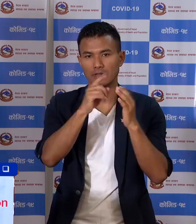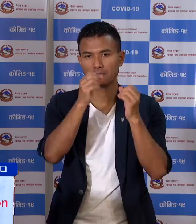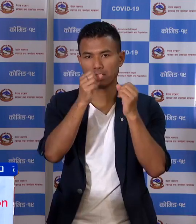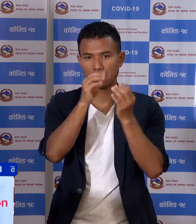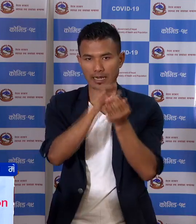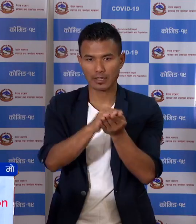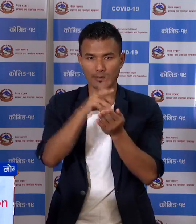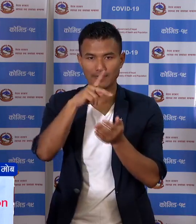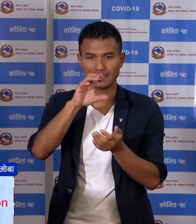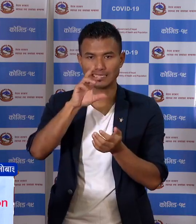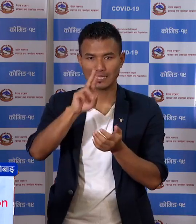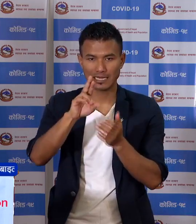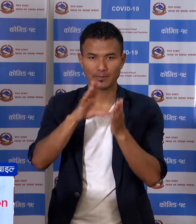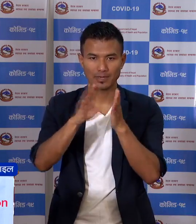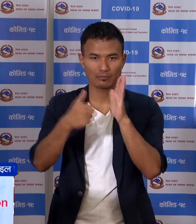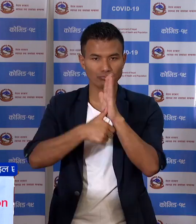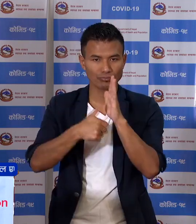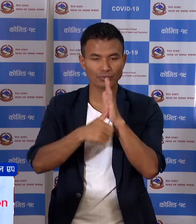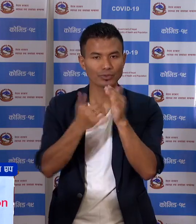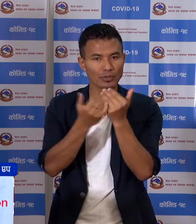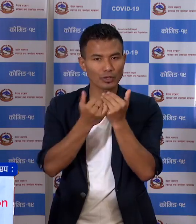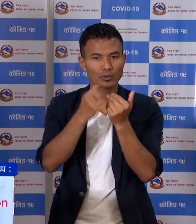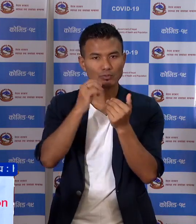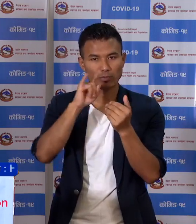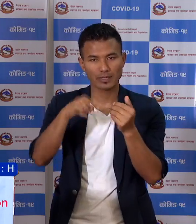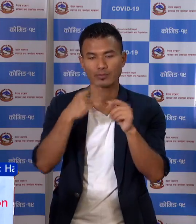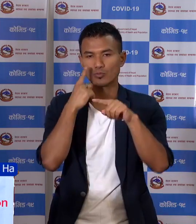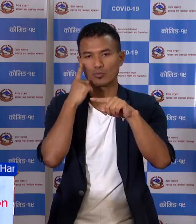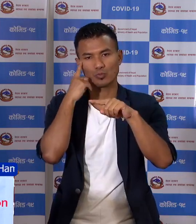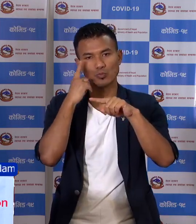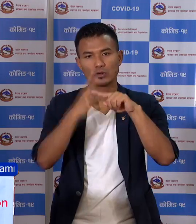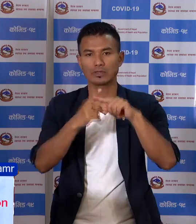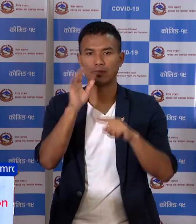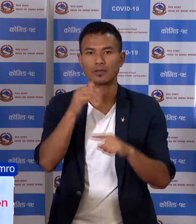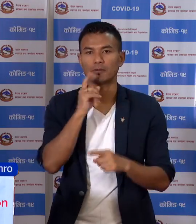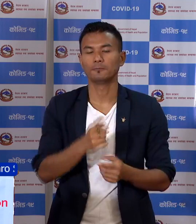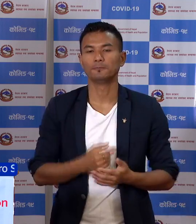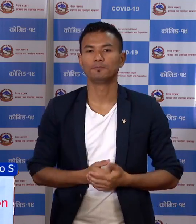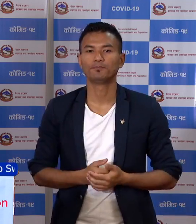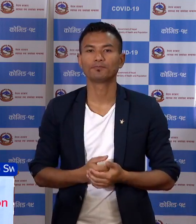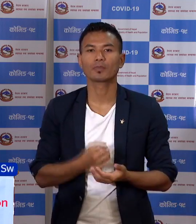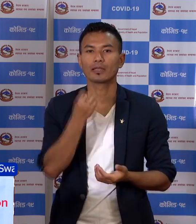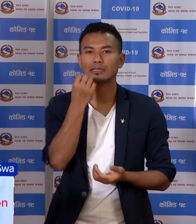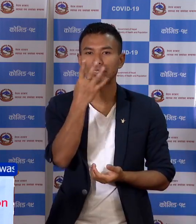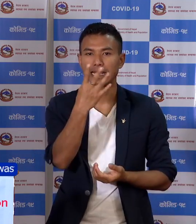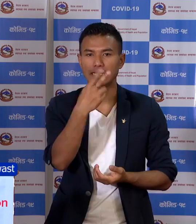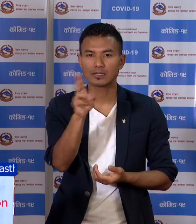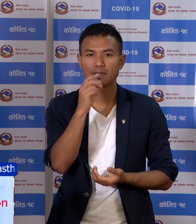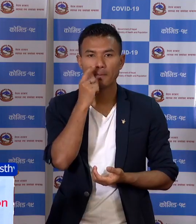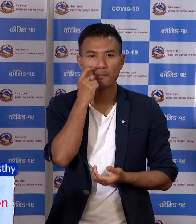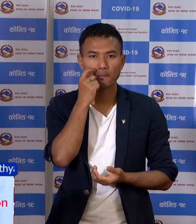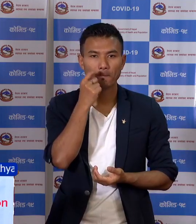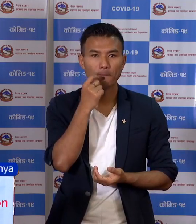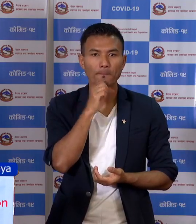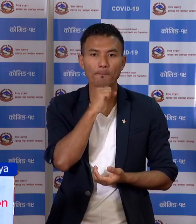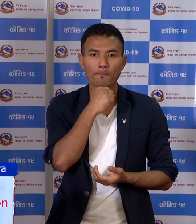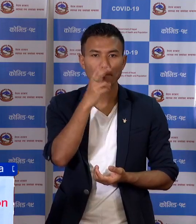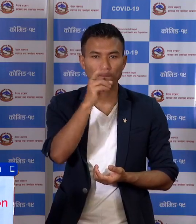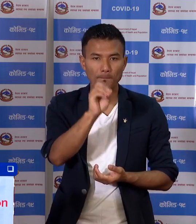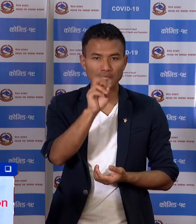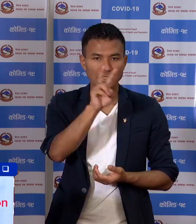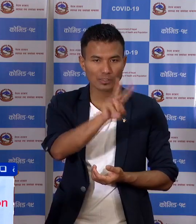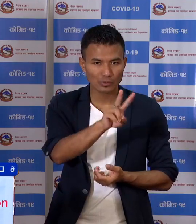अबस्तामा PCR विदी बाट परिक्षेन गरदा कुना पोजिटीव देखिये को हो वहारू 4 जाना 20 वर्सका 2 जाना 22